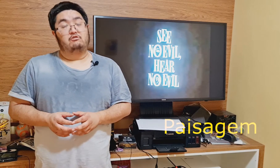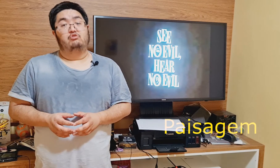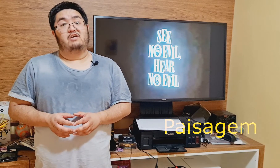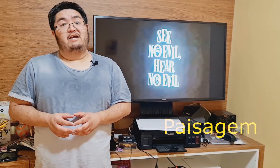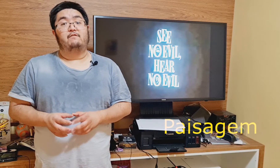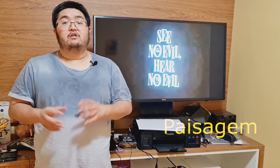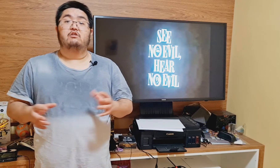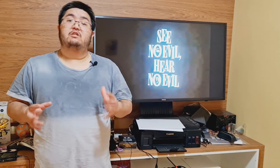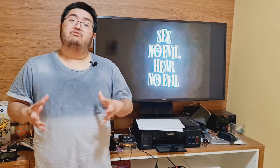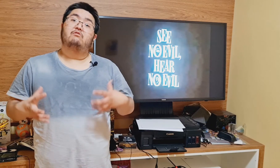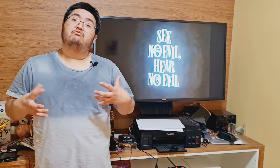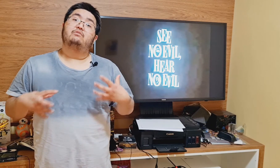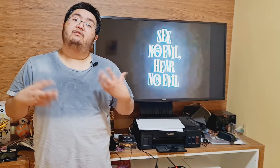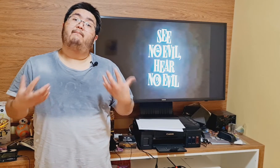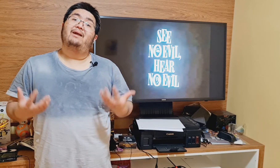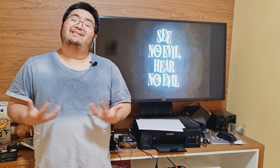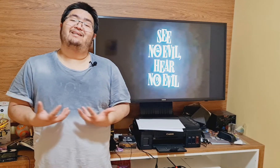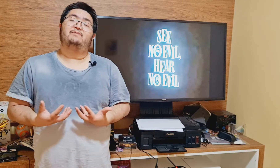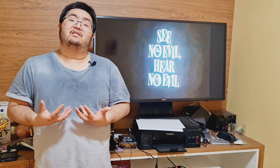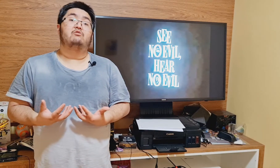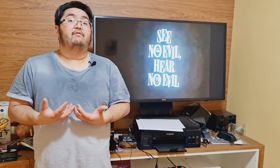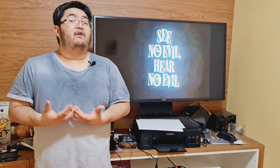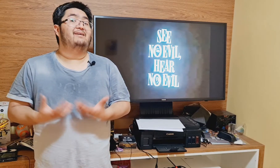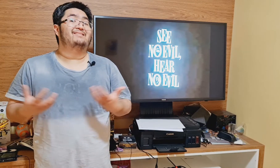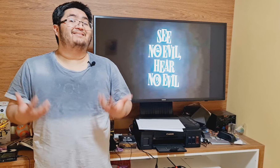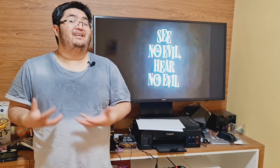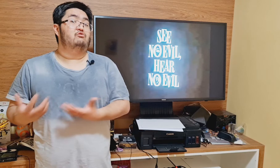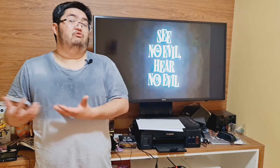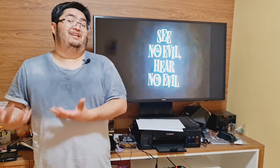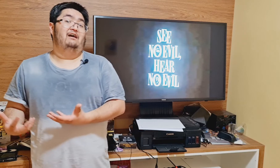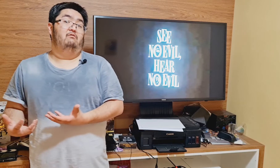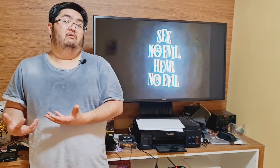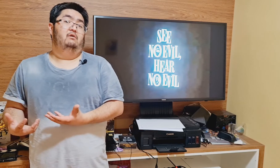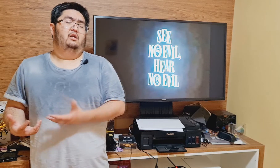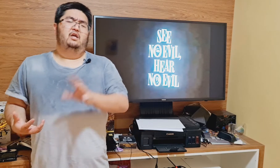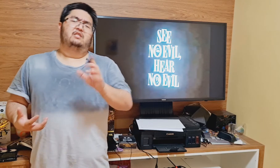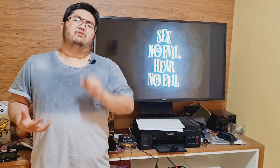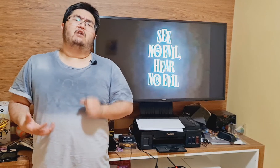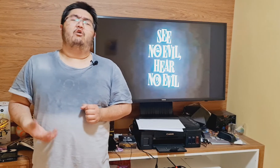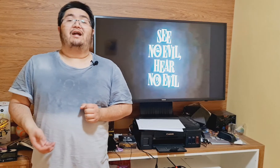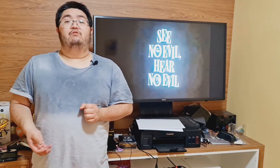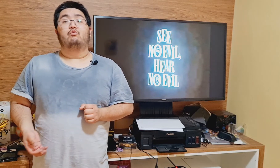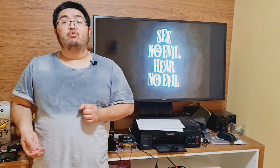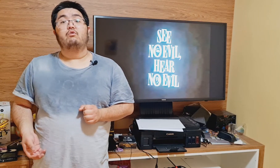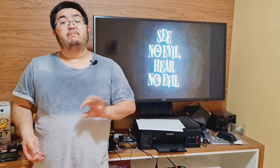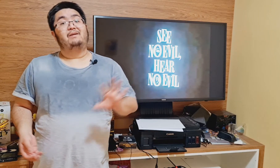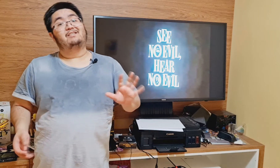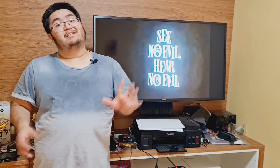geográfico que nós temos algum tipo de percepção de forma sensorial. Se você colocar no Google e pesquisar